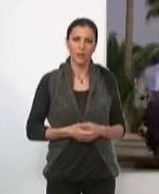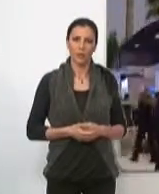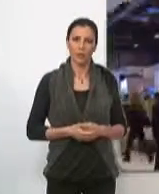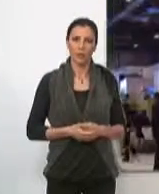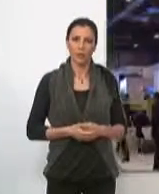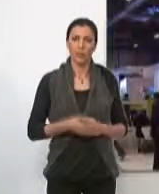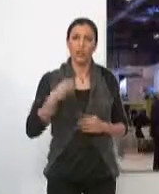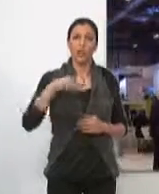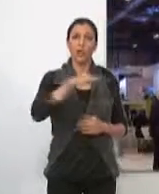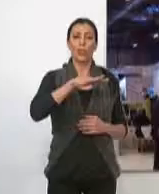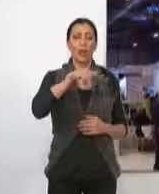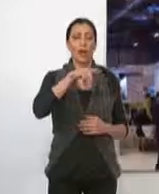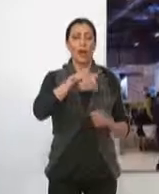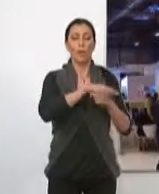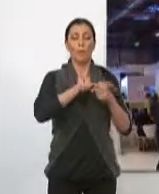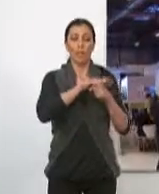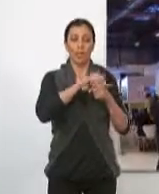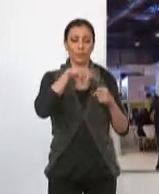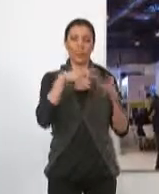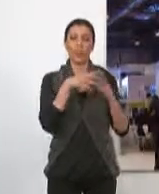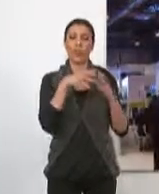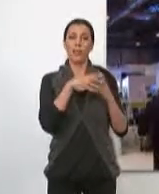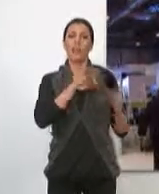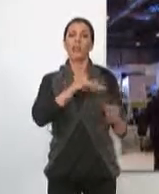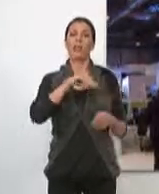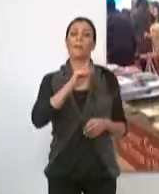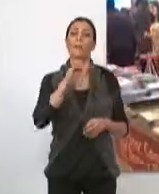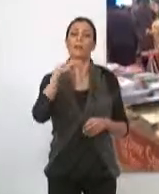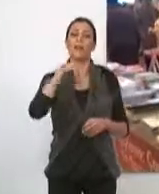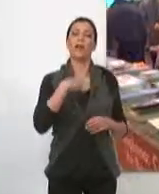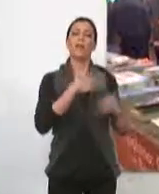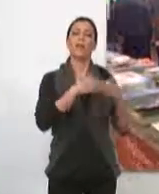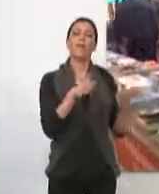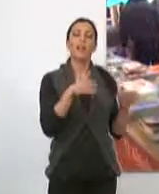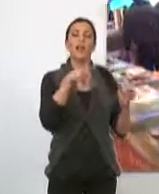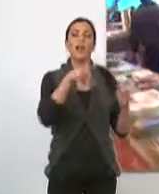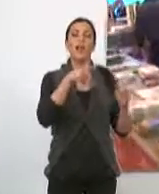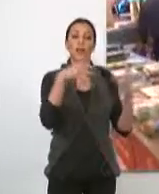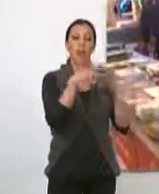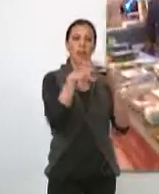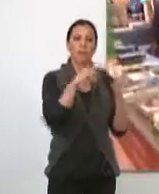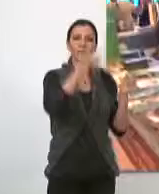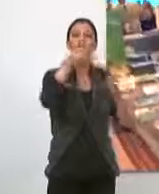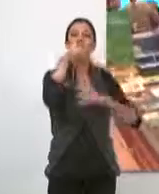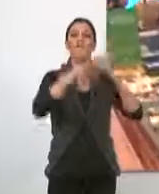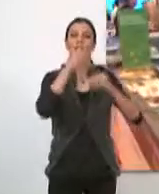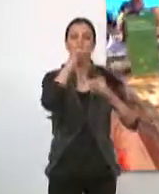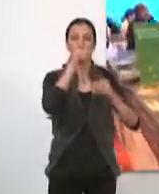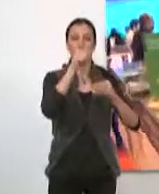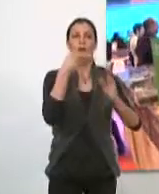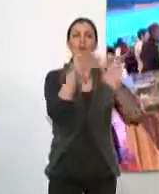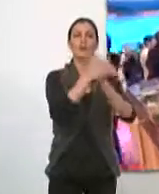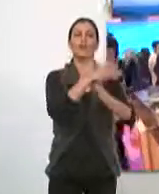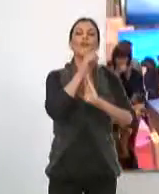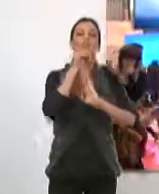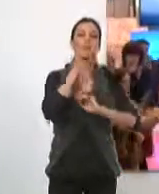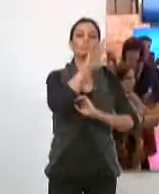El cronista de Granada y la provincia, Tico Medina, abrirá la actividad del stand de Granada en Fitur con un canto